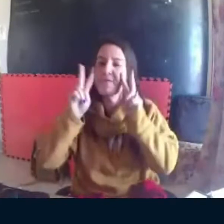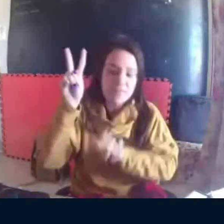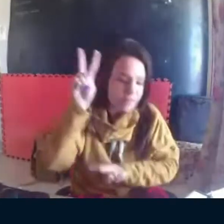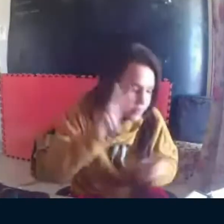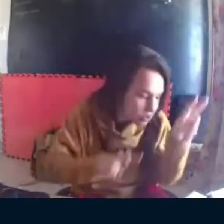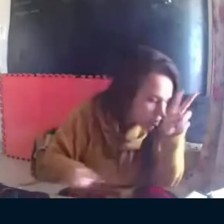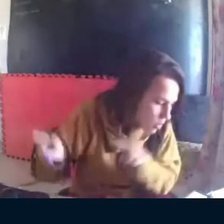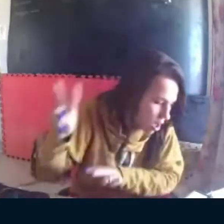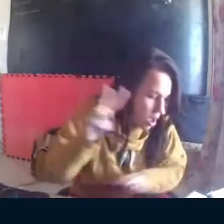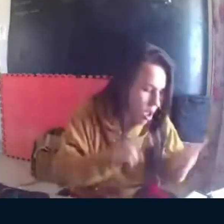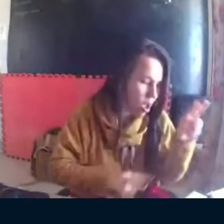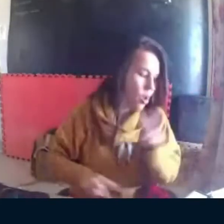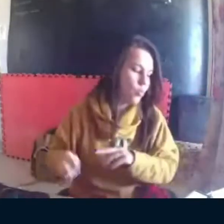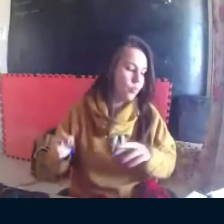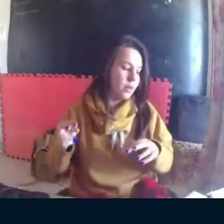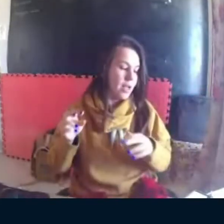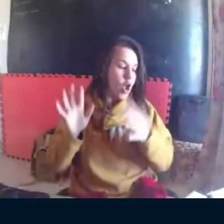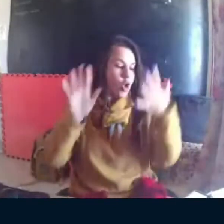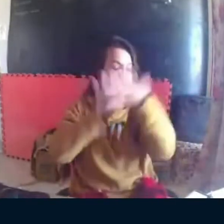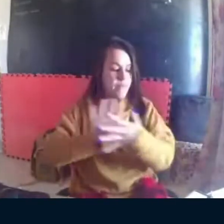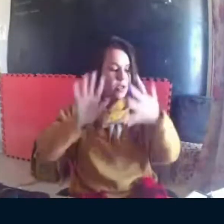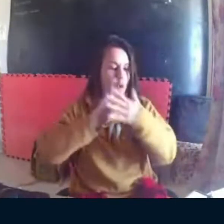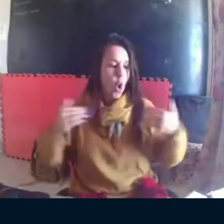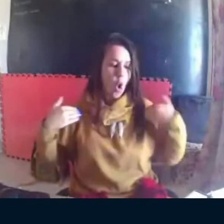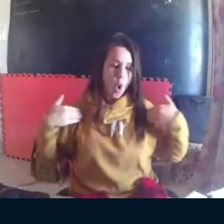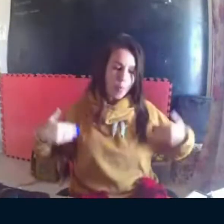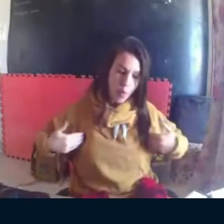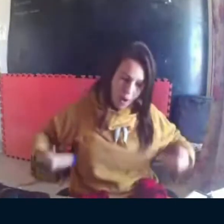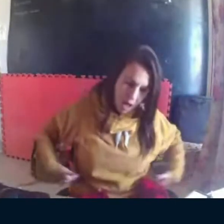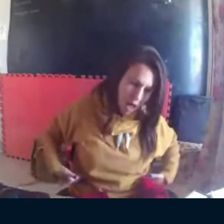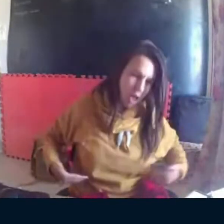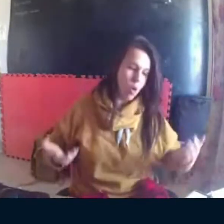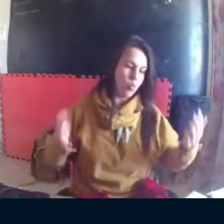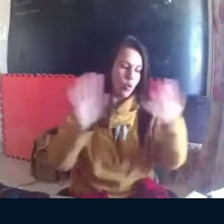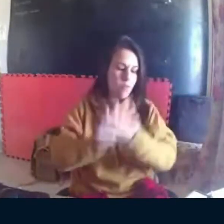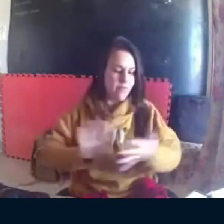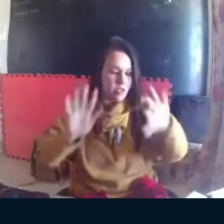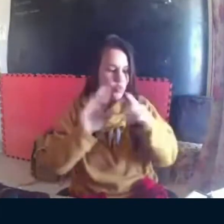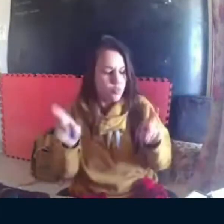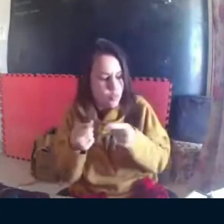universo rítmico, corporal, musical, tátil,